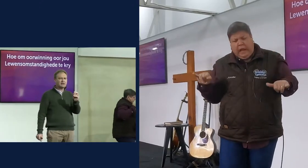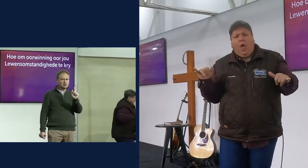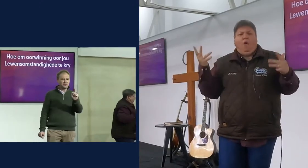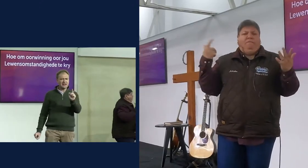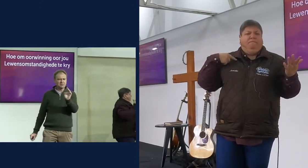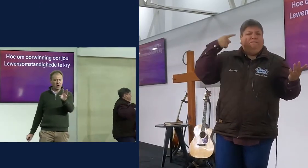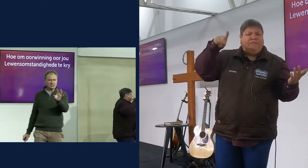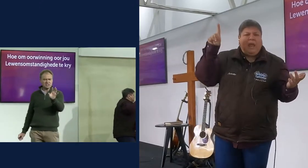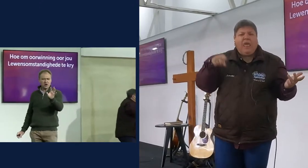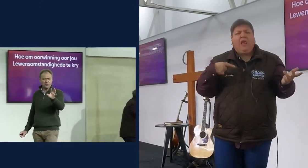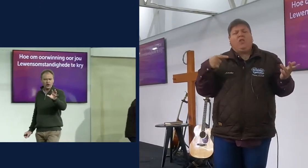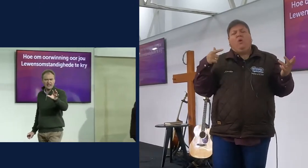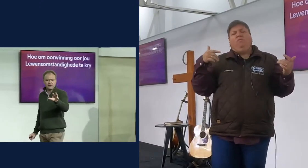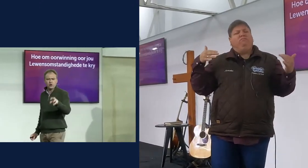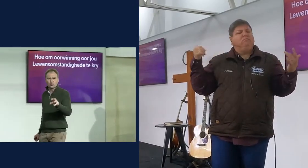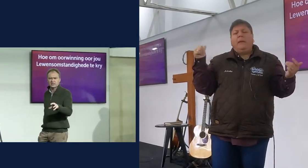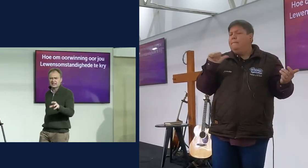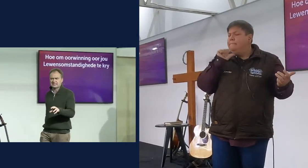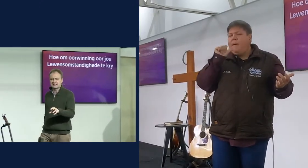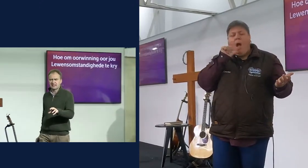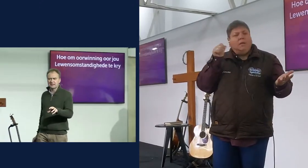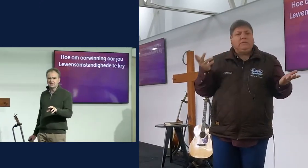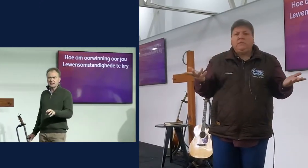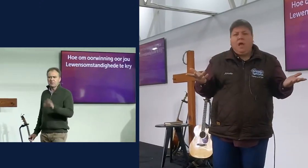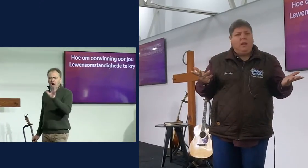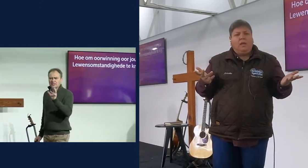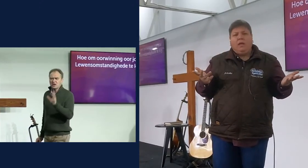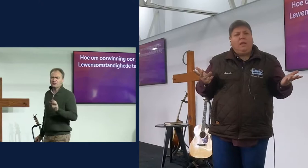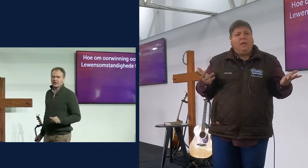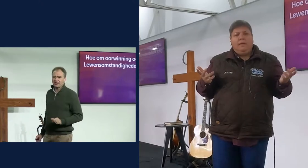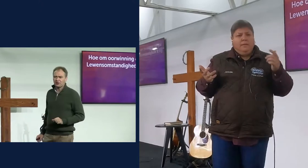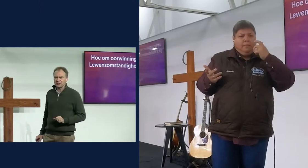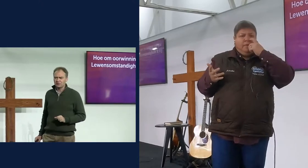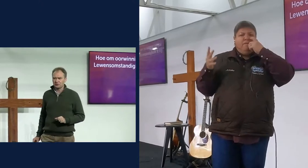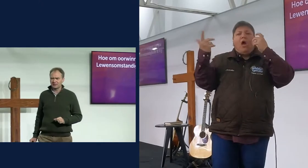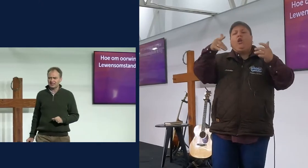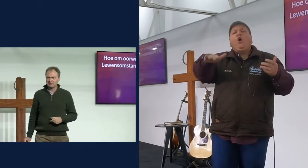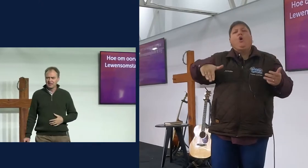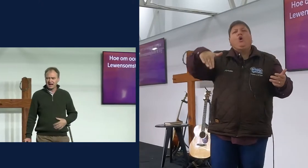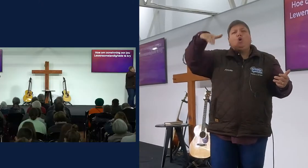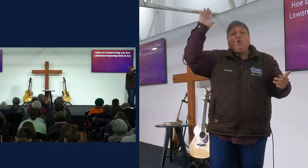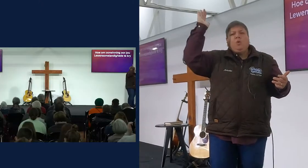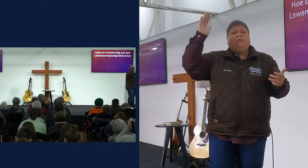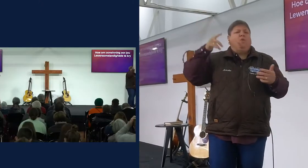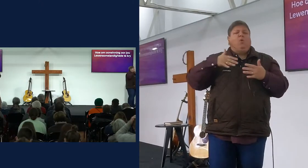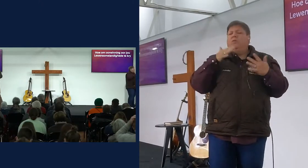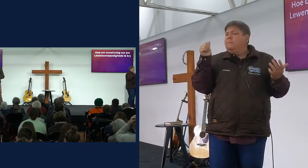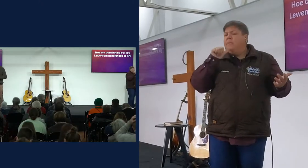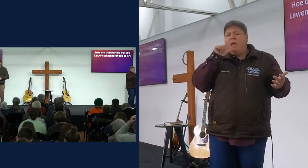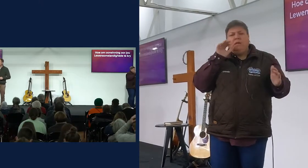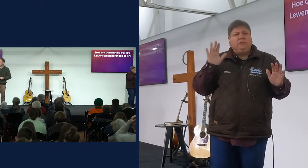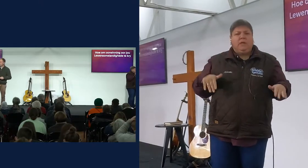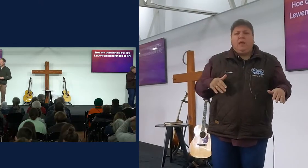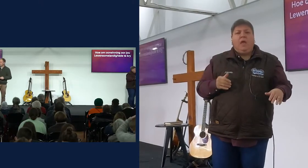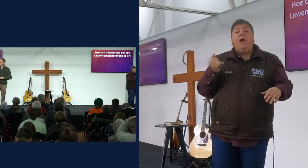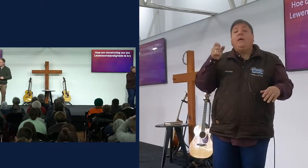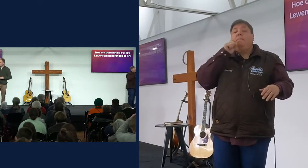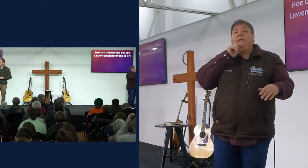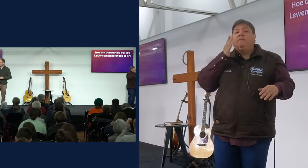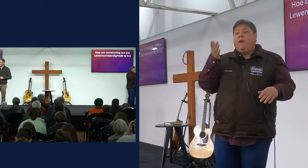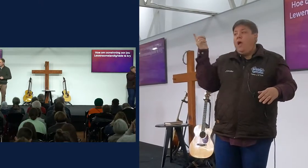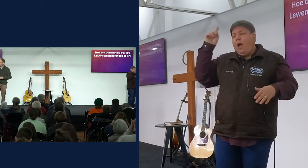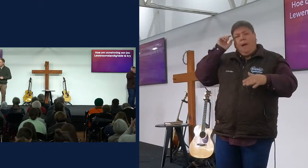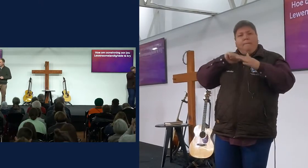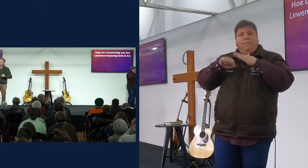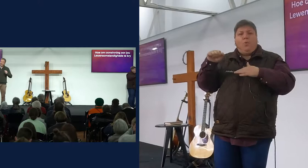ek wil hee, jy moet weer, het maak jy saak waar jy verochend is nie, het maak jy saak waar jy groot geword het nie, ek spot altyd en sê, as mense vir my vrou, was jy